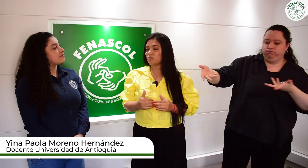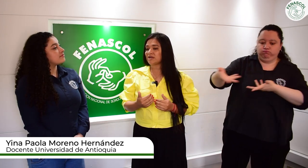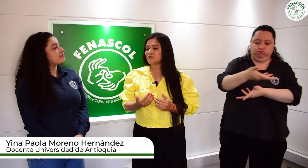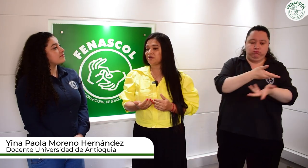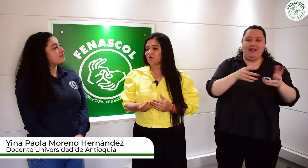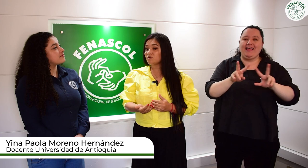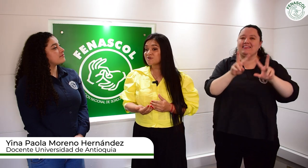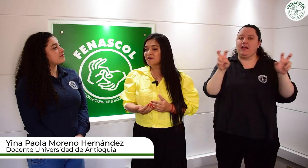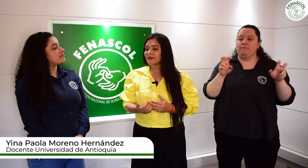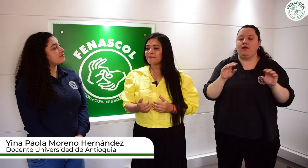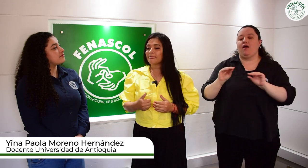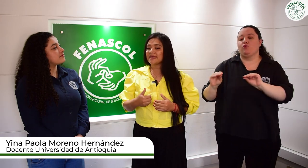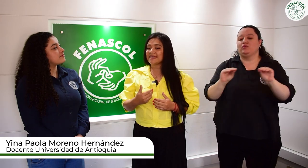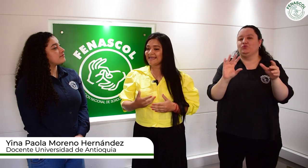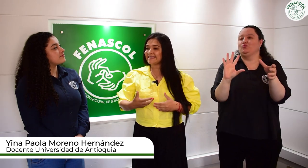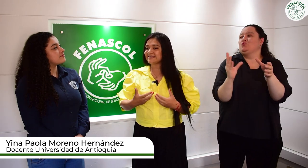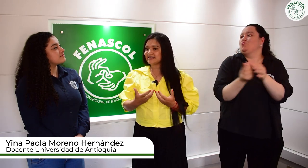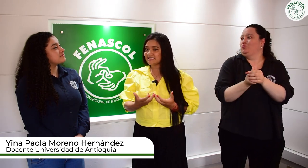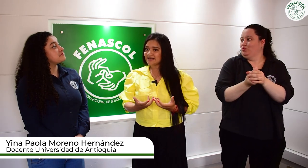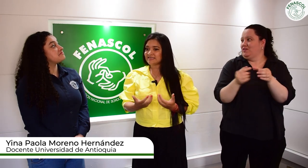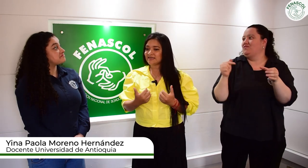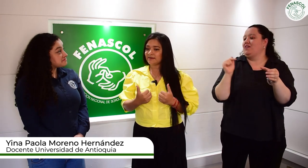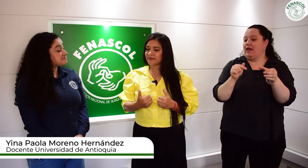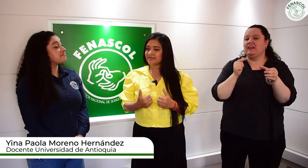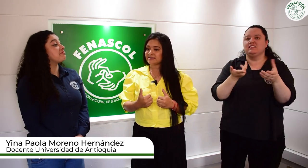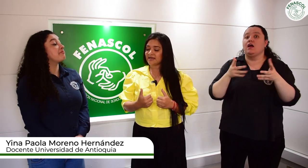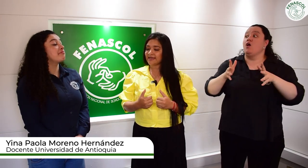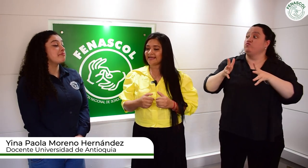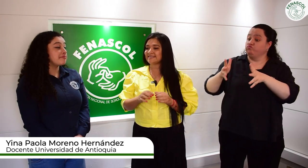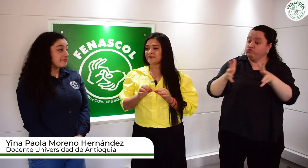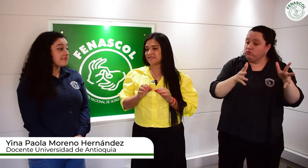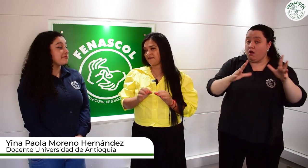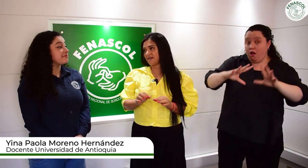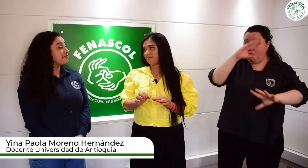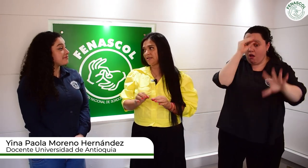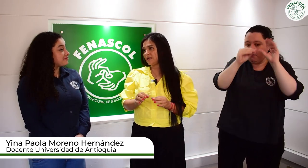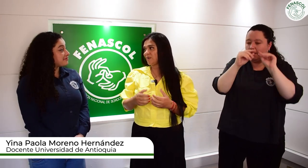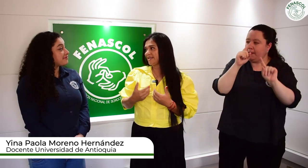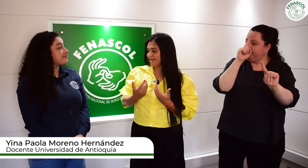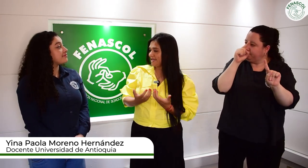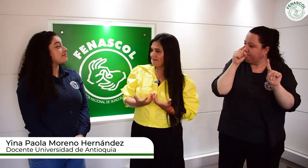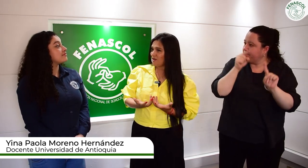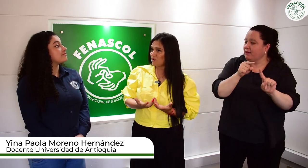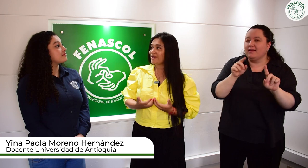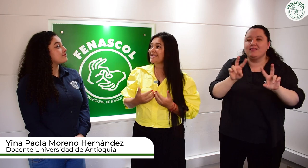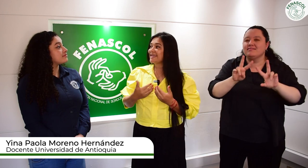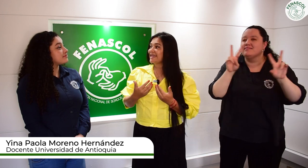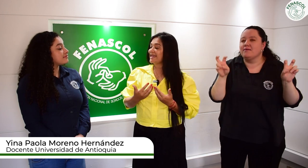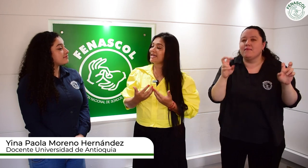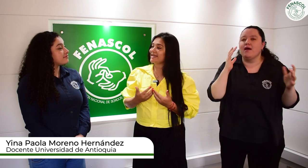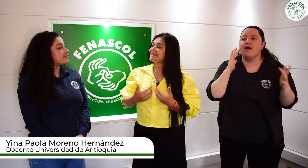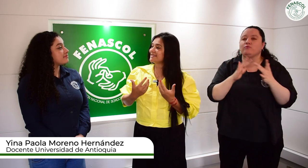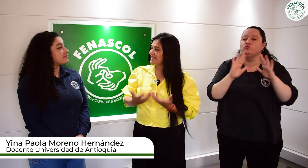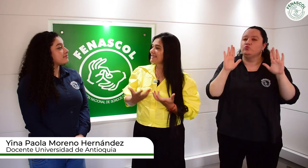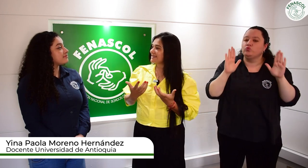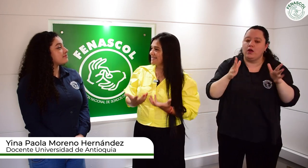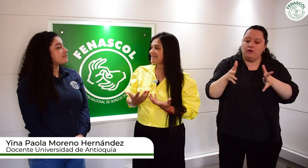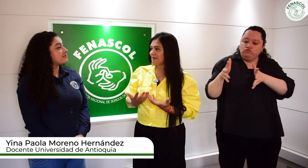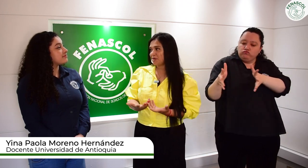de educación inclusiva y la enseñanza y el aprendizaje específicamente en lo que tiene que ver con enseñar desde